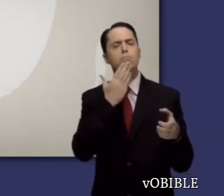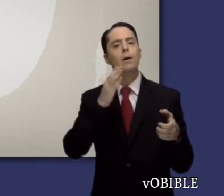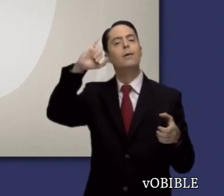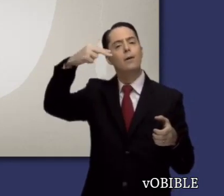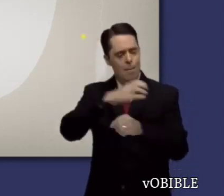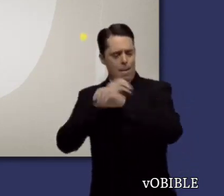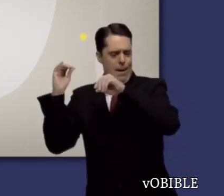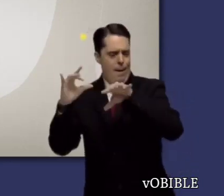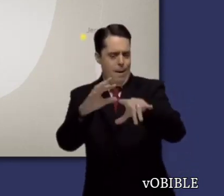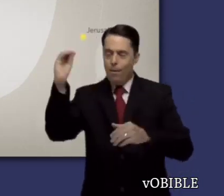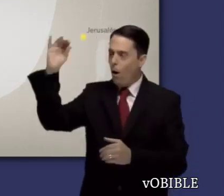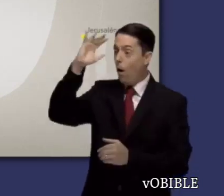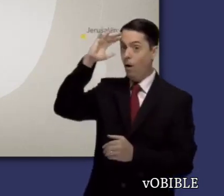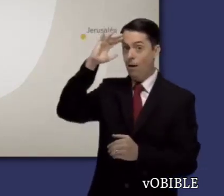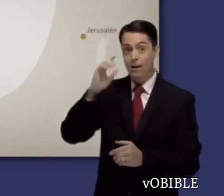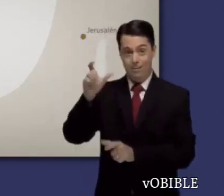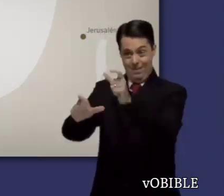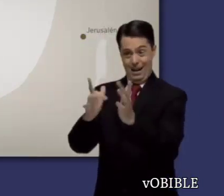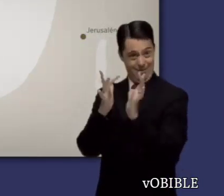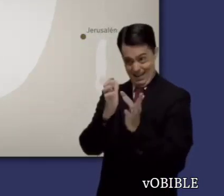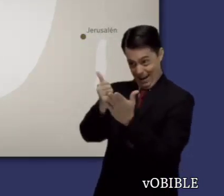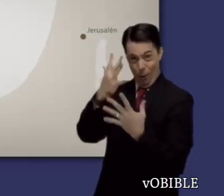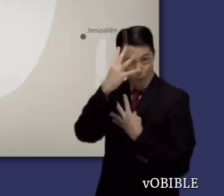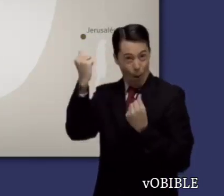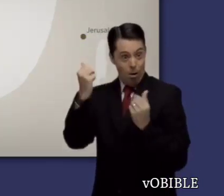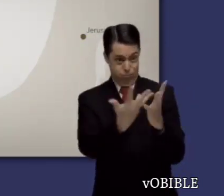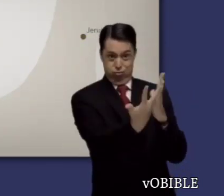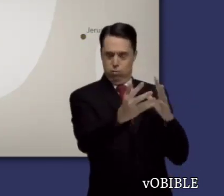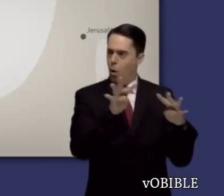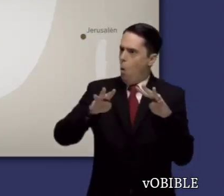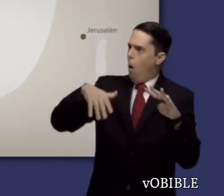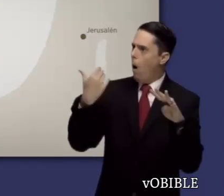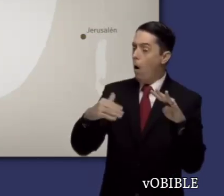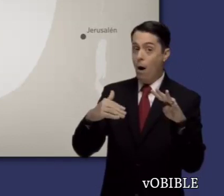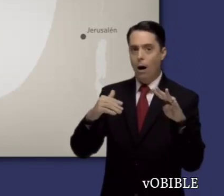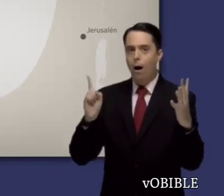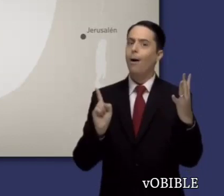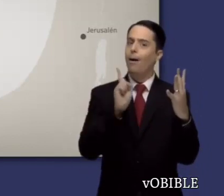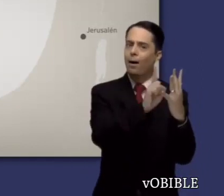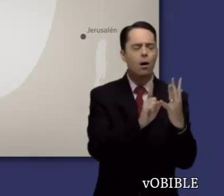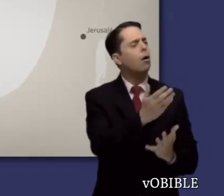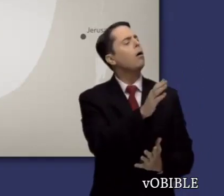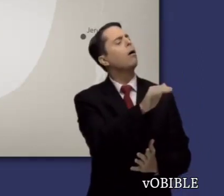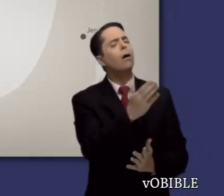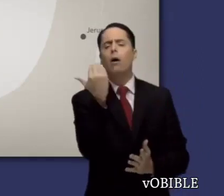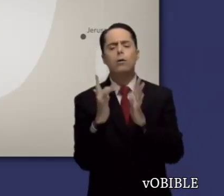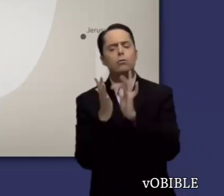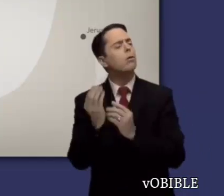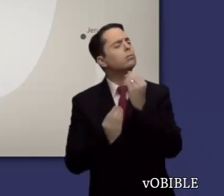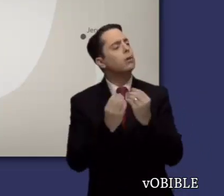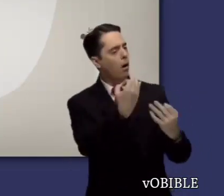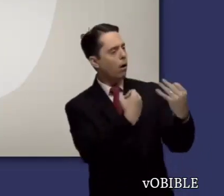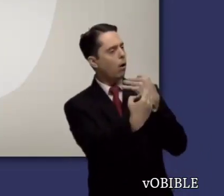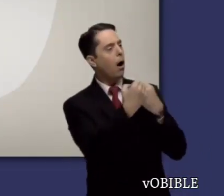Además de contar con el evangelio de Mateo, Lucas, seguramente guiado por el Espíritu Santo, entrevistó a testigos oculares